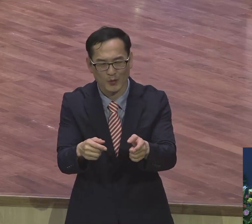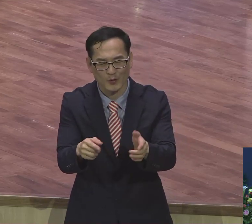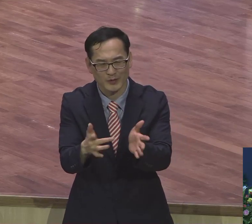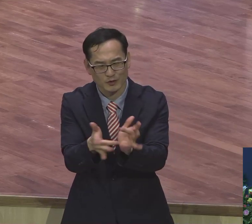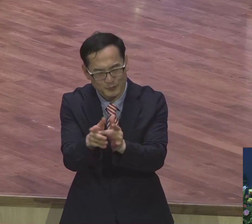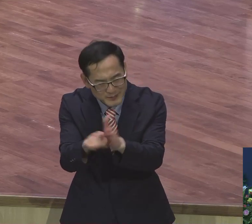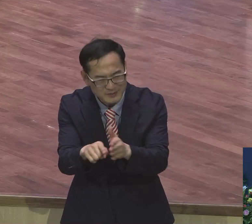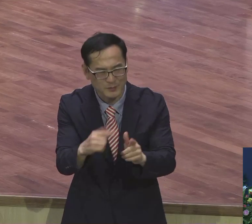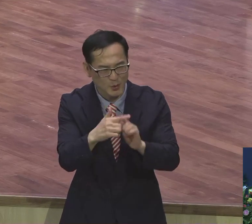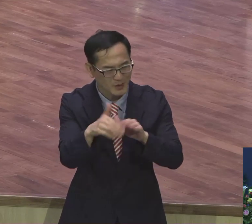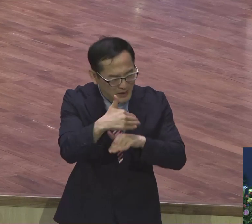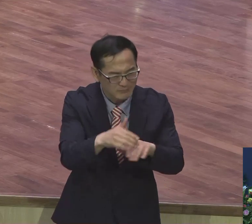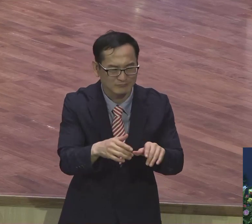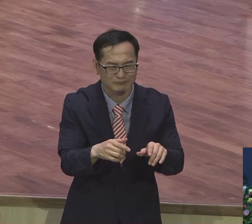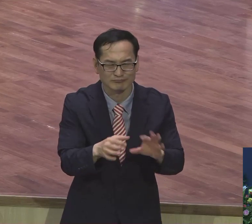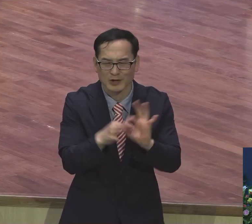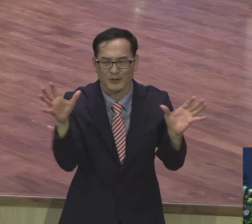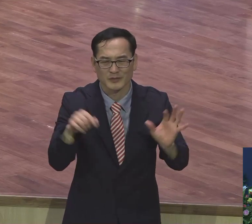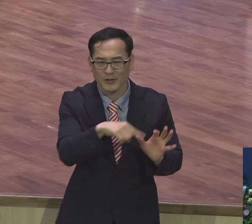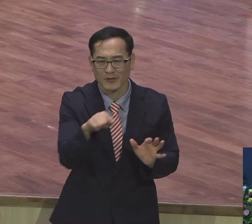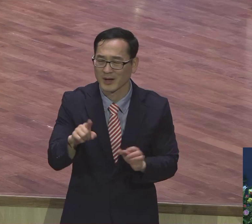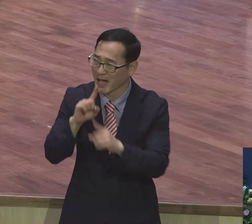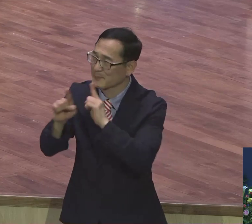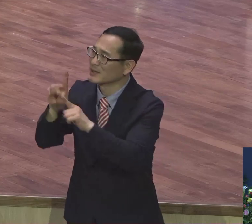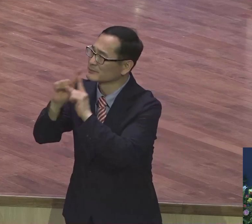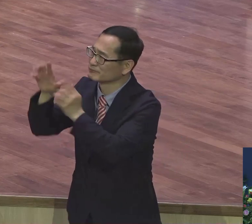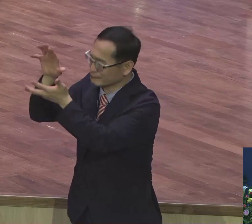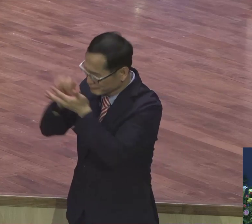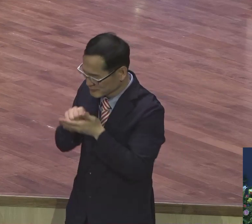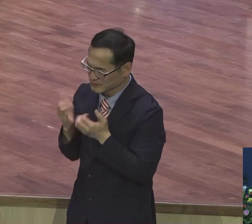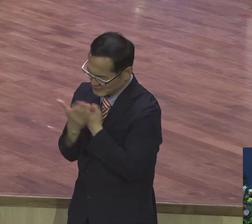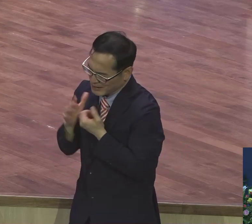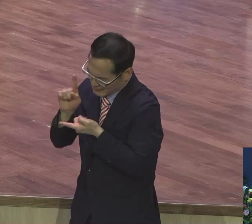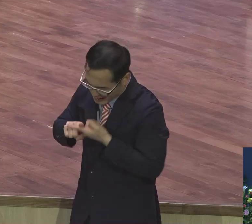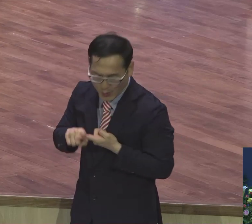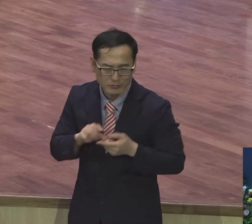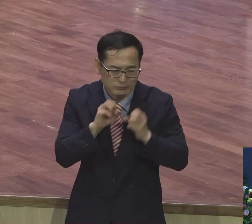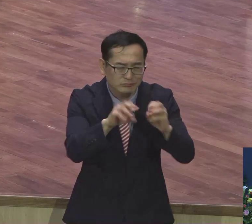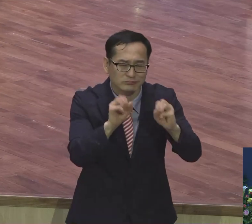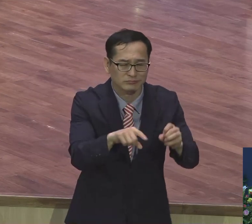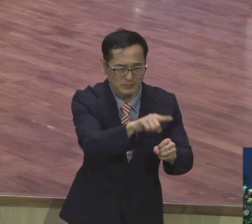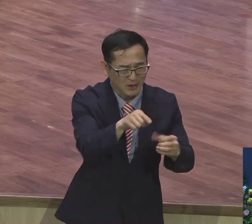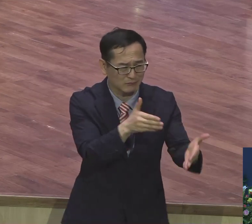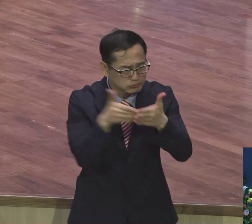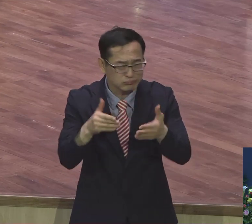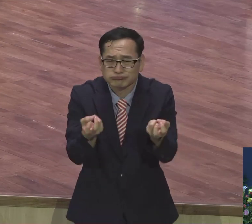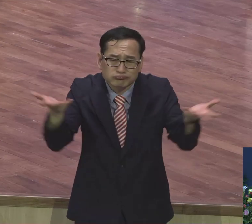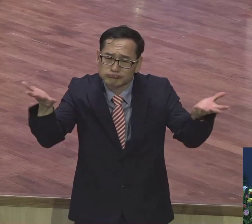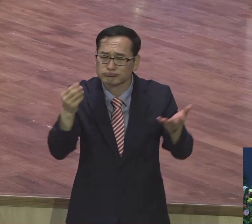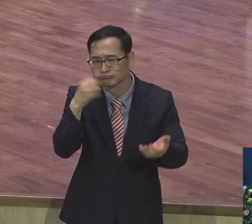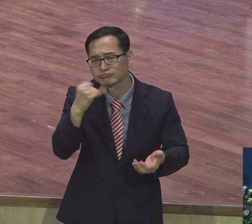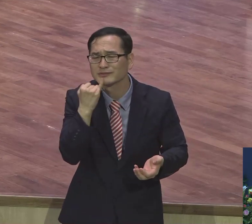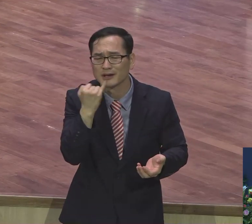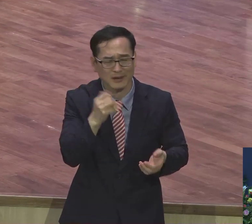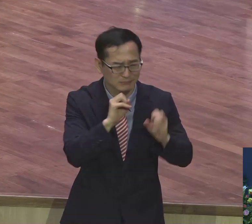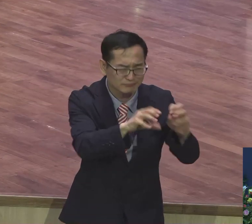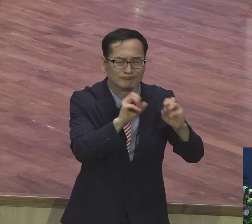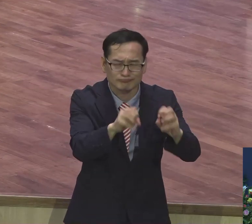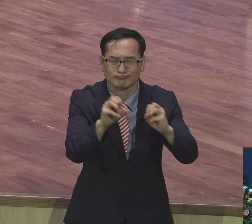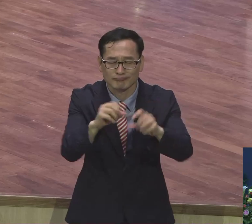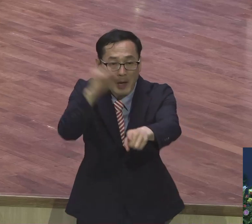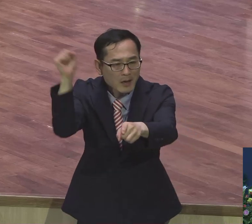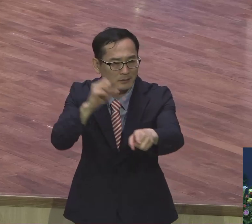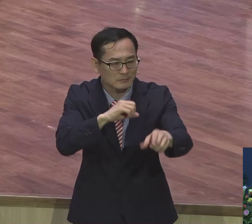상관없이 하나를 주시는 대로 그냥 만나면 죽고 누려보는 거예요. 그러면요. 어떻게 되는지 아세요.